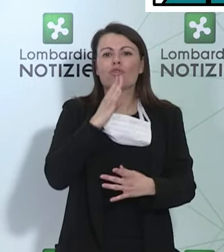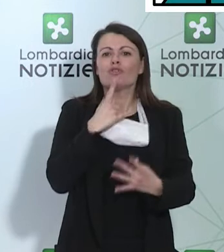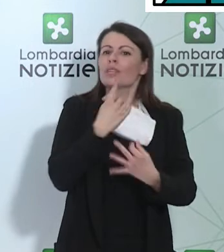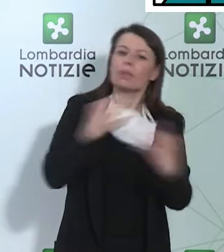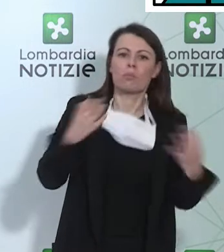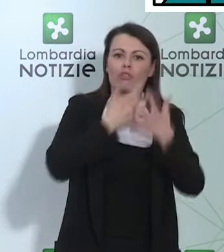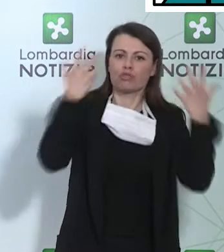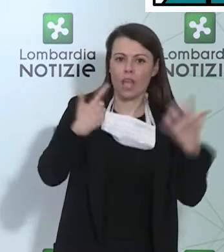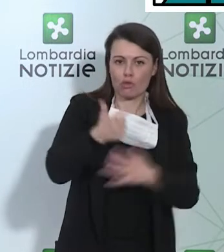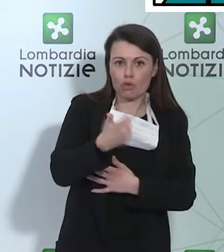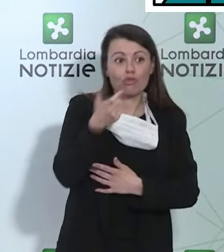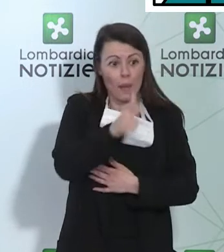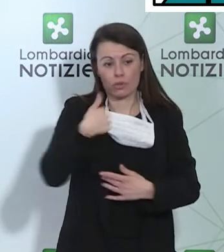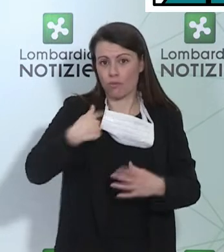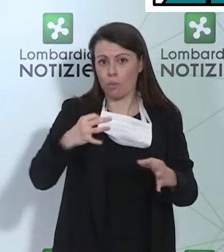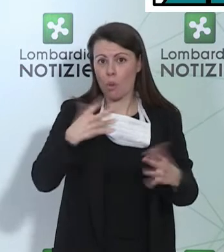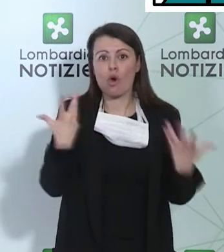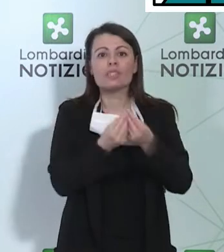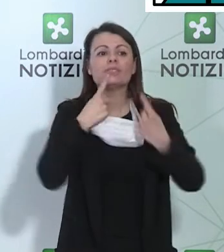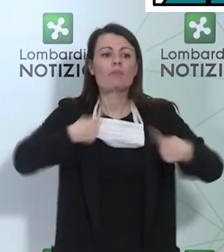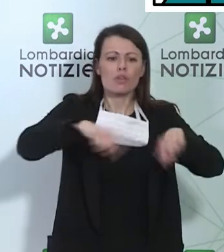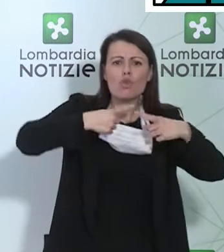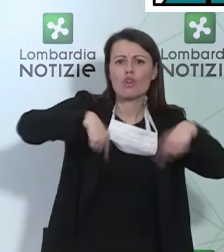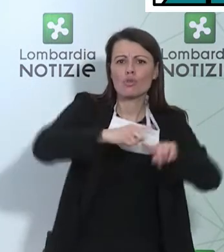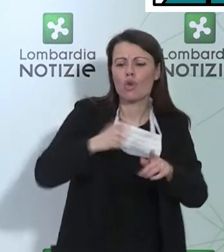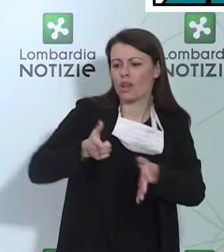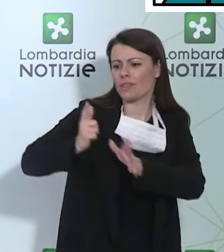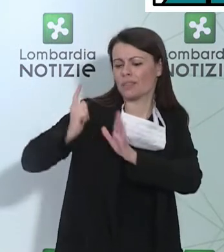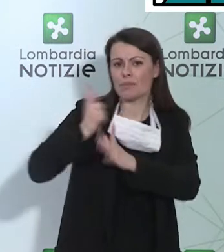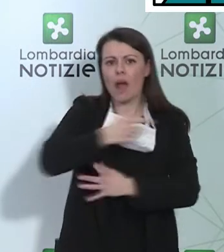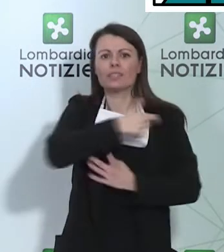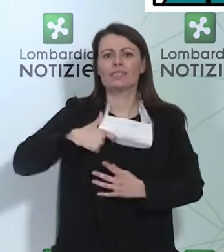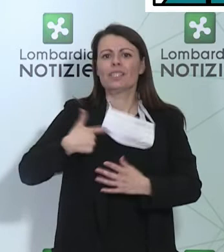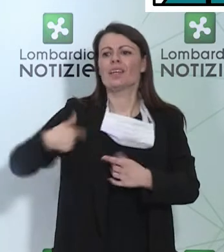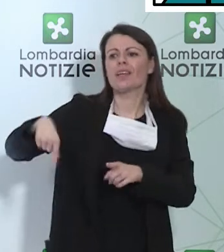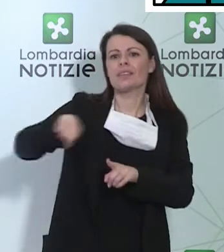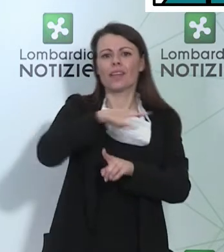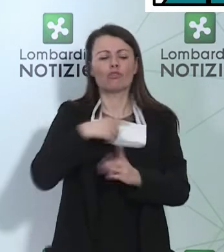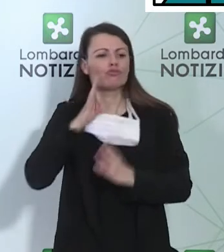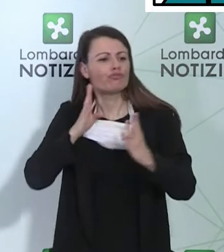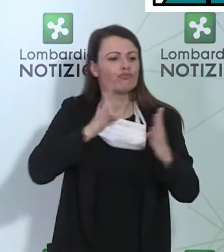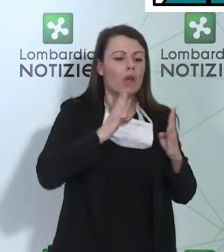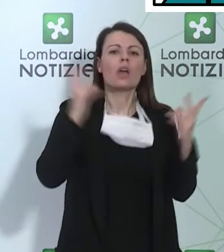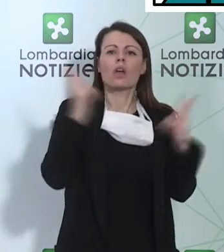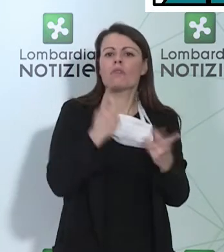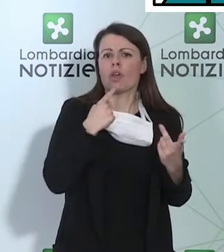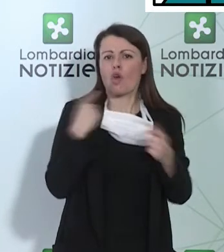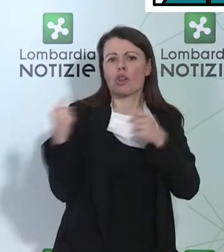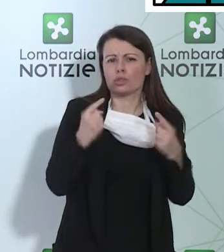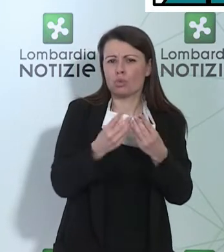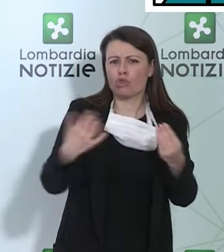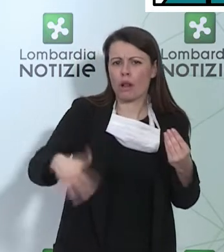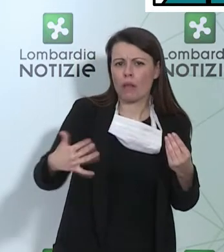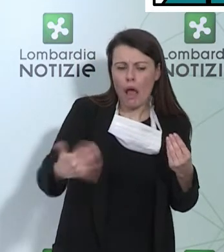riunioni che abbiamo avuto nelle scorse settimane. Sono state oggetto di tante discussioni, le cose che mi